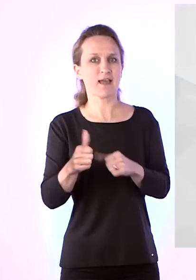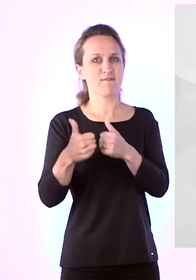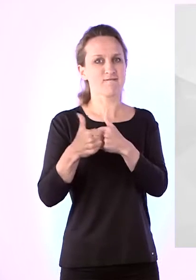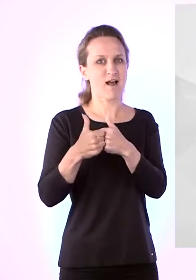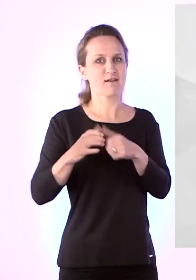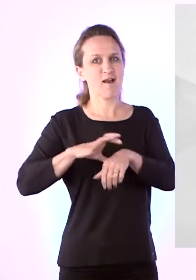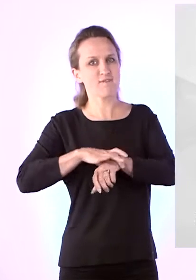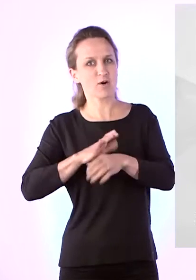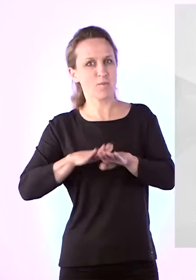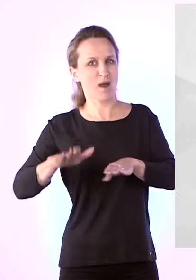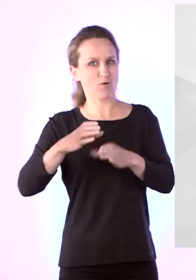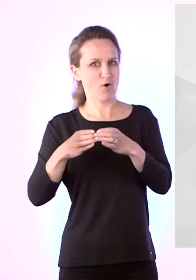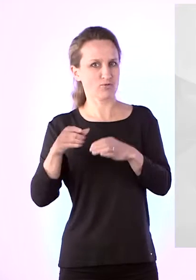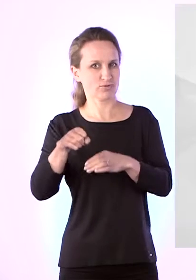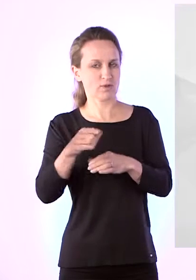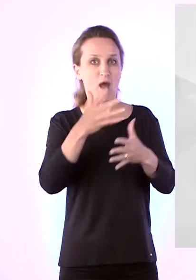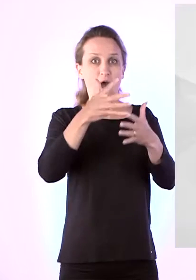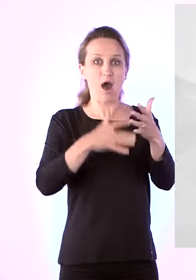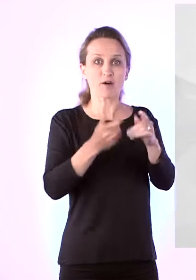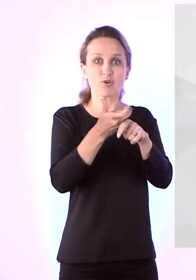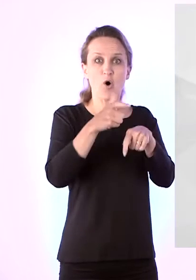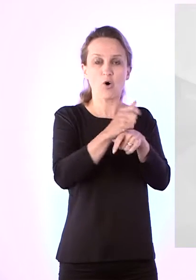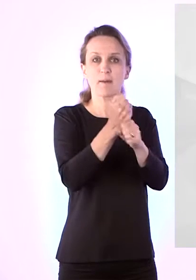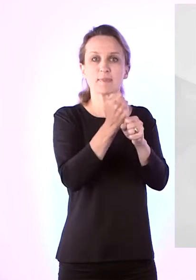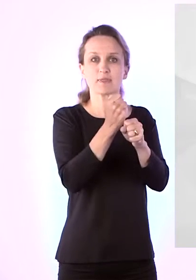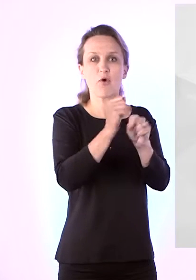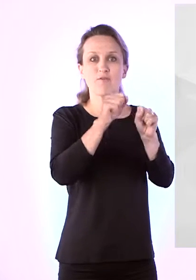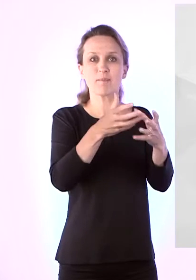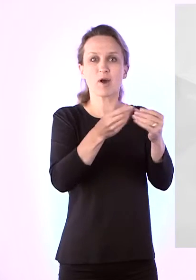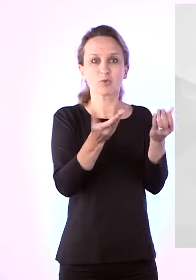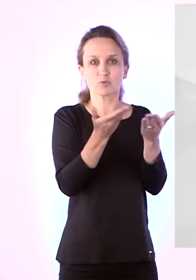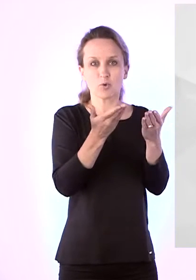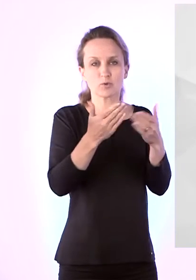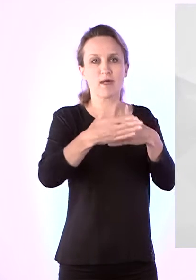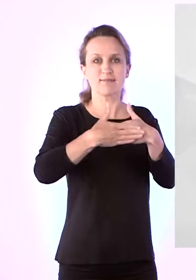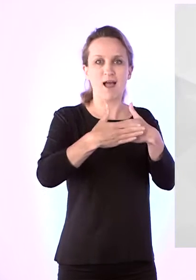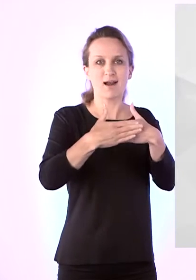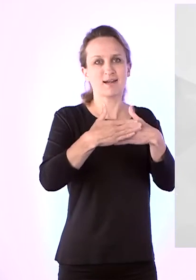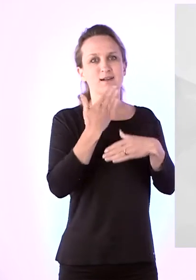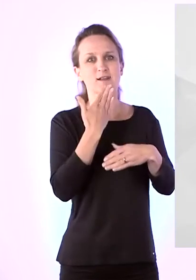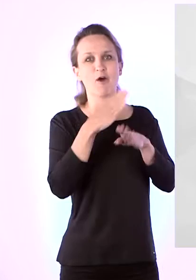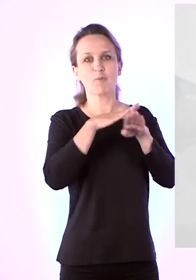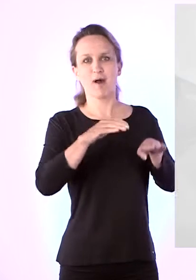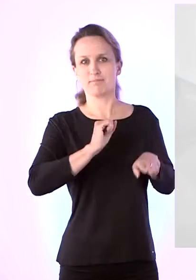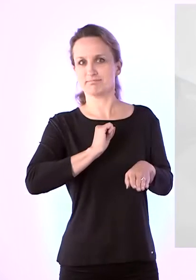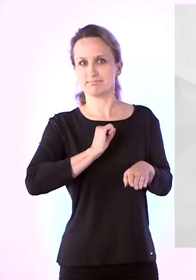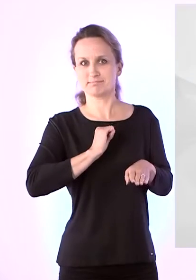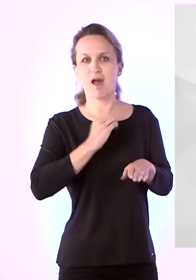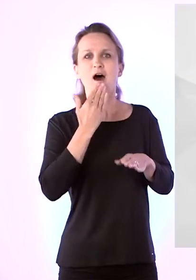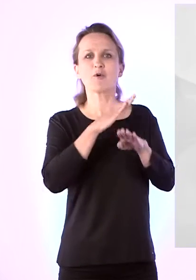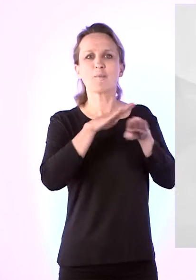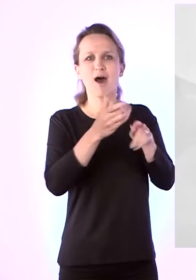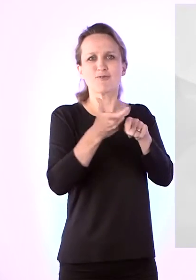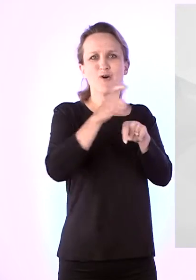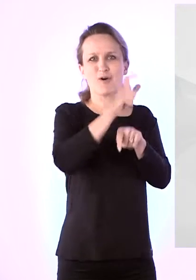maakondades. Arvuliselt elab töövõime kaoga inimesi kõige rohkem Tallinnas ja Harjumaal, sest Harjumaa on suurima